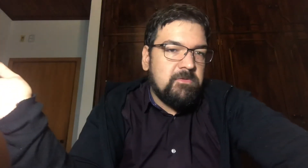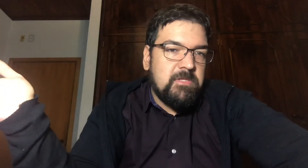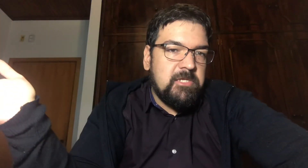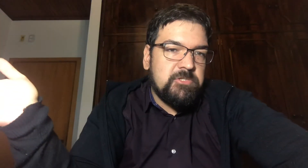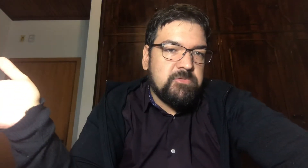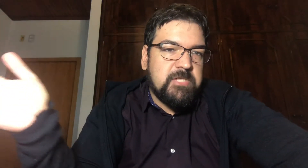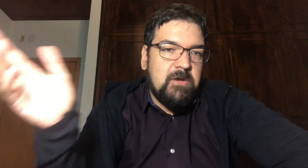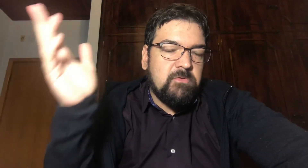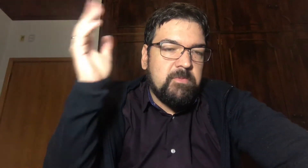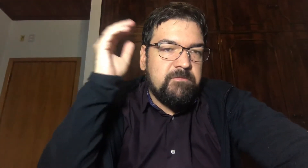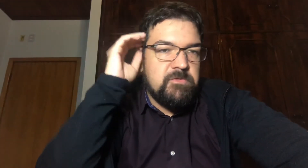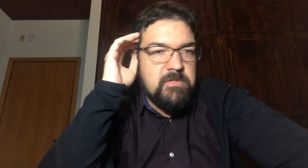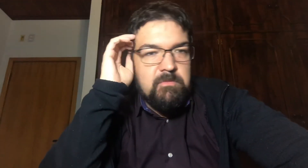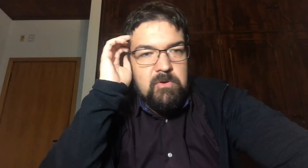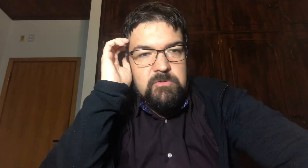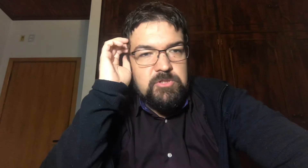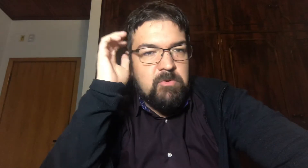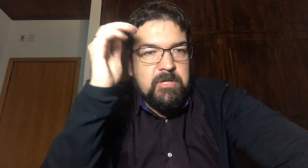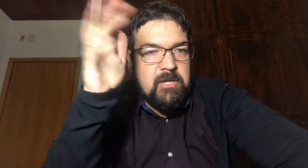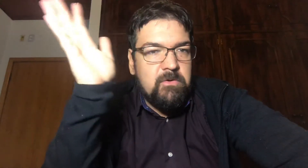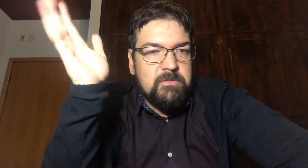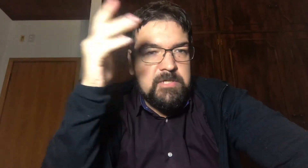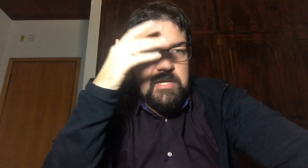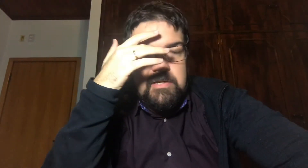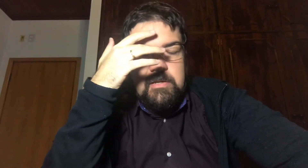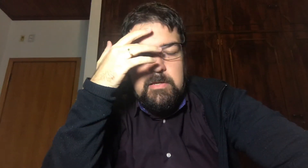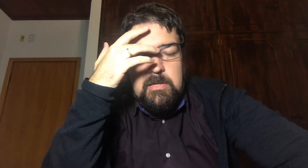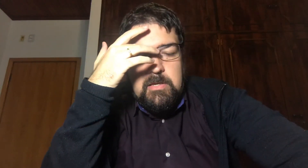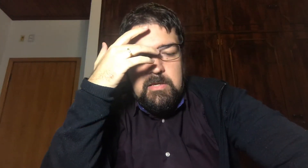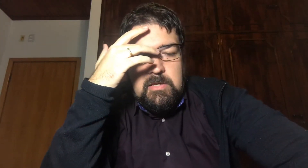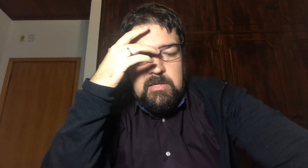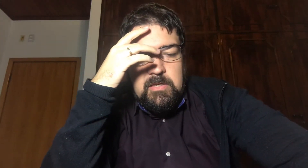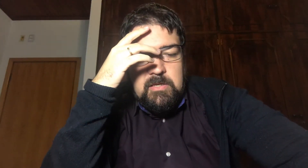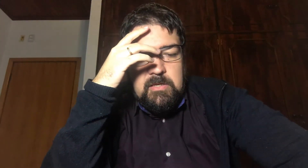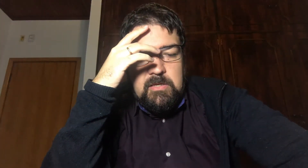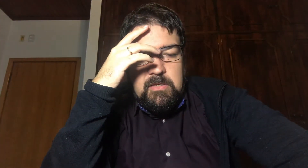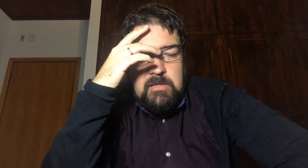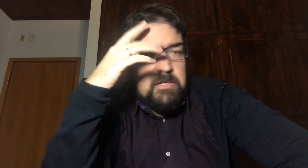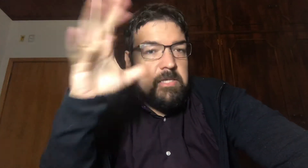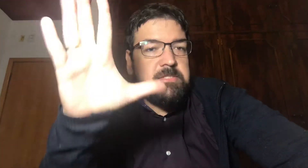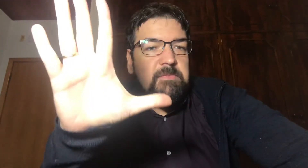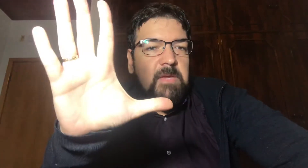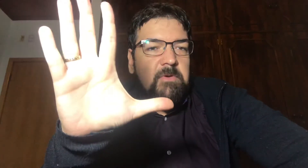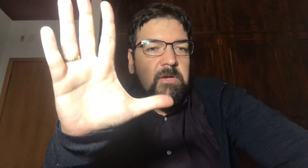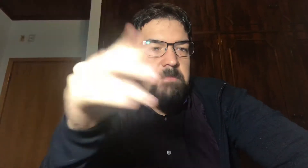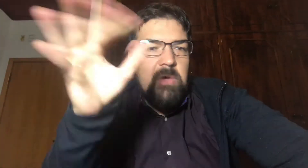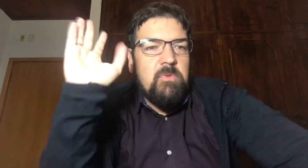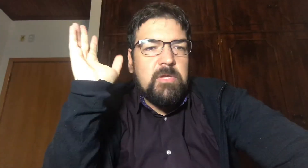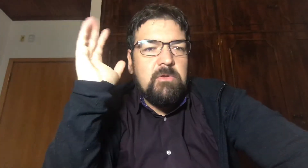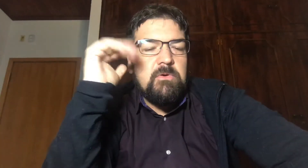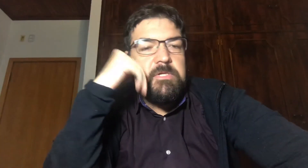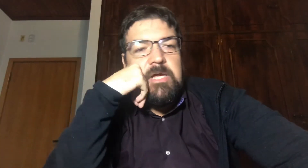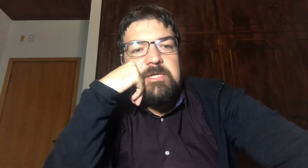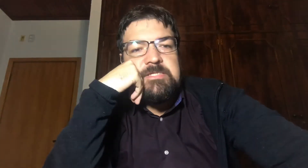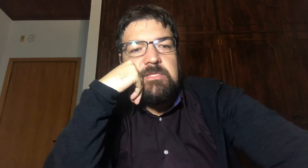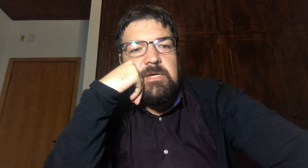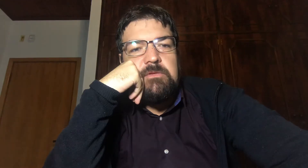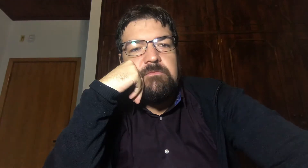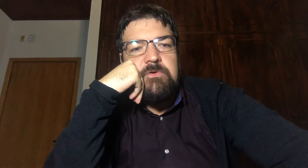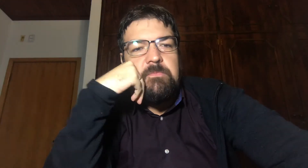Outro dia, encheu o saco no meu vídeo de aborto Eu já bloqueei logo de cara E aqui é assim mesmo, cara Pega o bloqueio logo de cara, que se dane Não fico